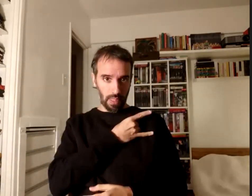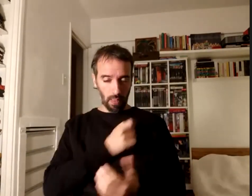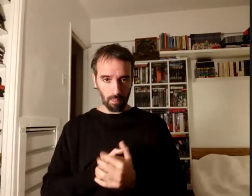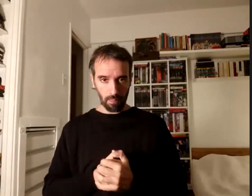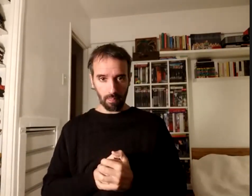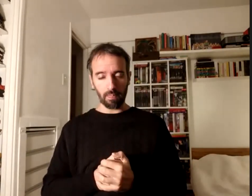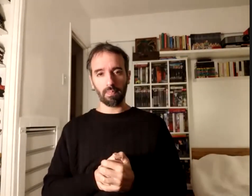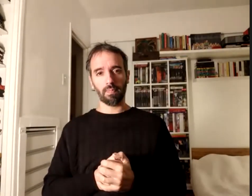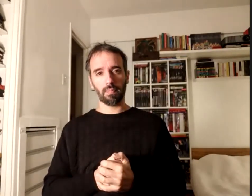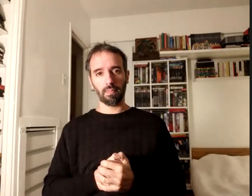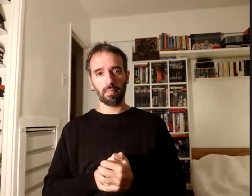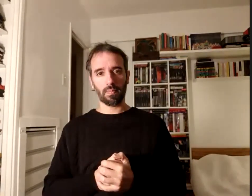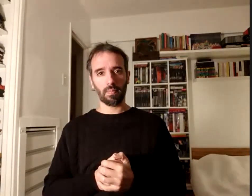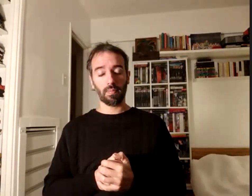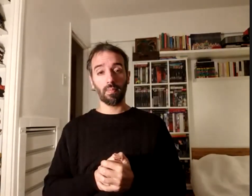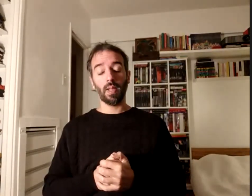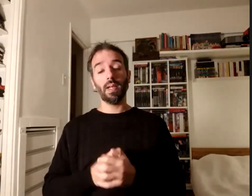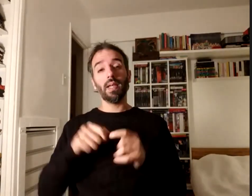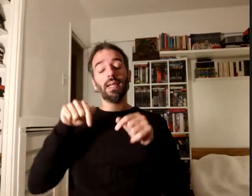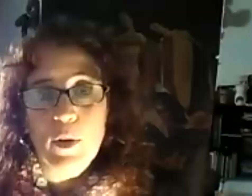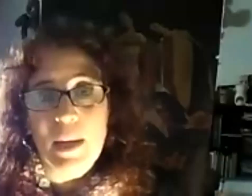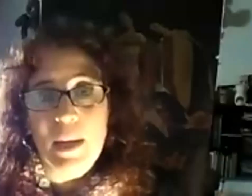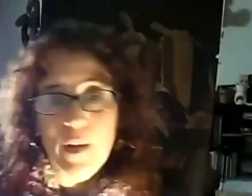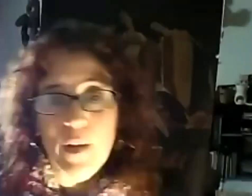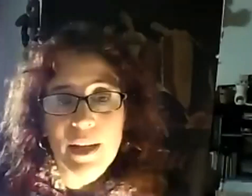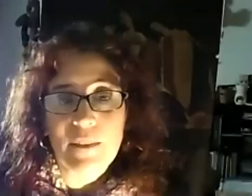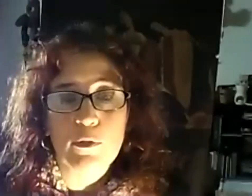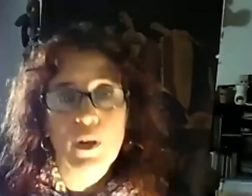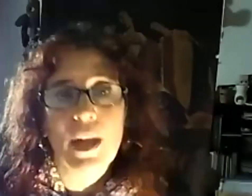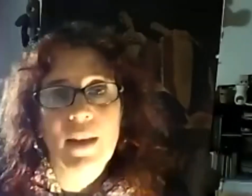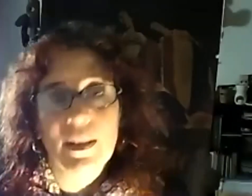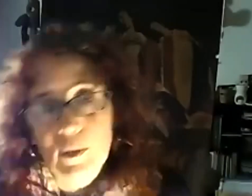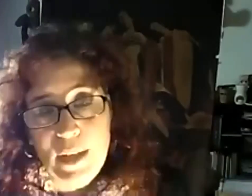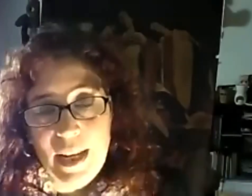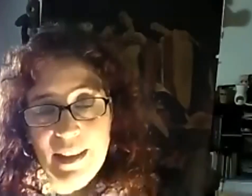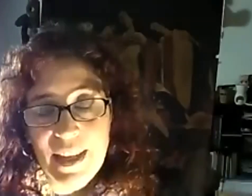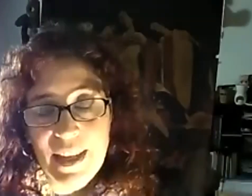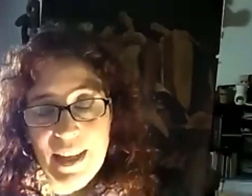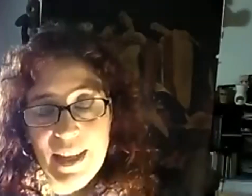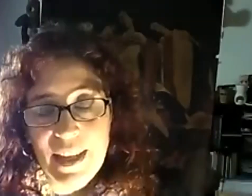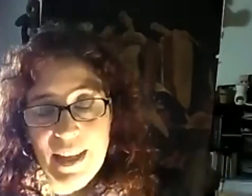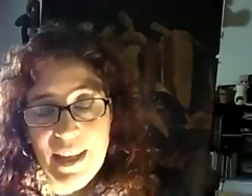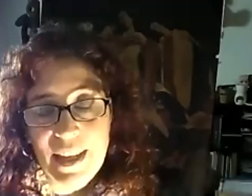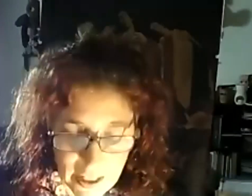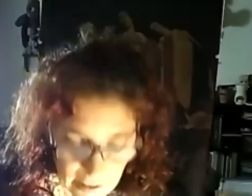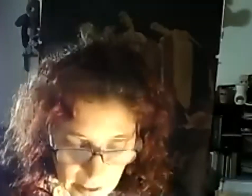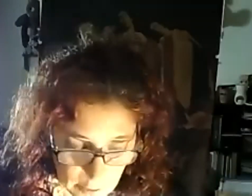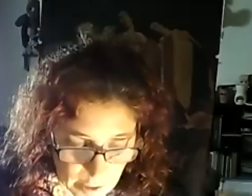en este en este en este objetivo el programa funcionaba o era la idea que funcionara como un referente y un